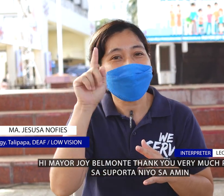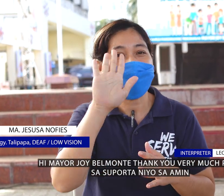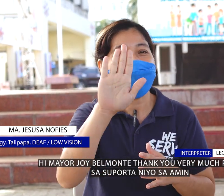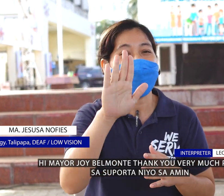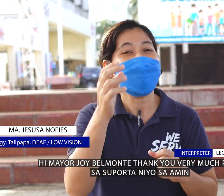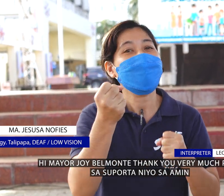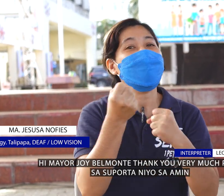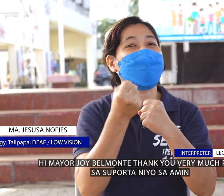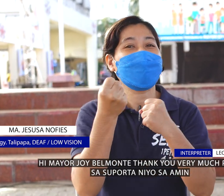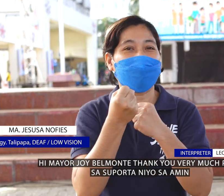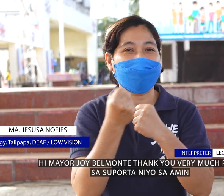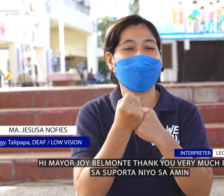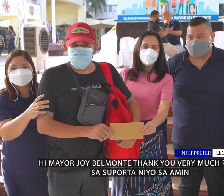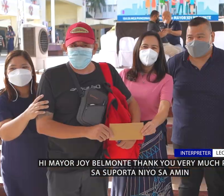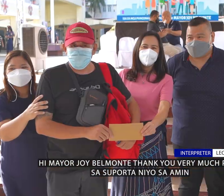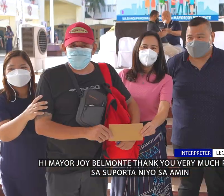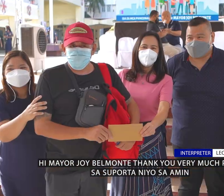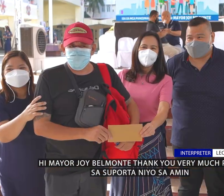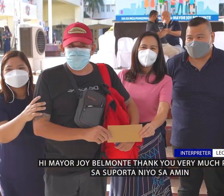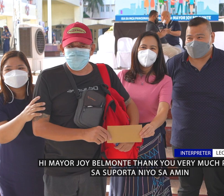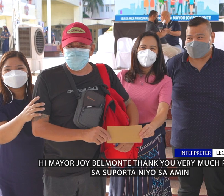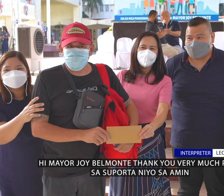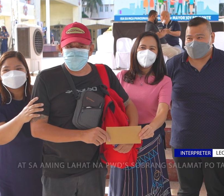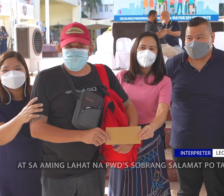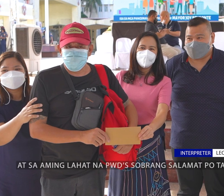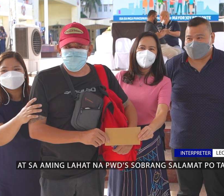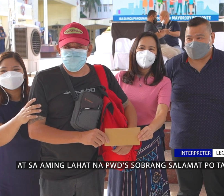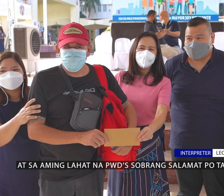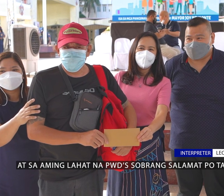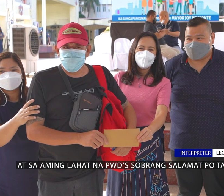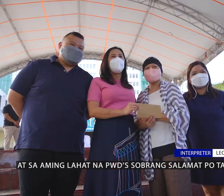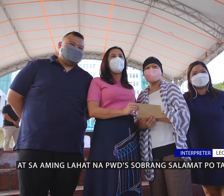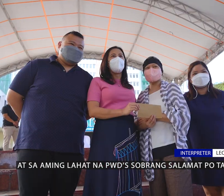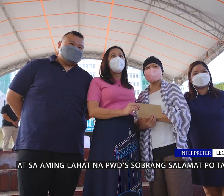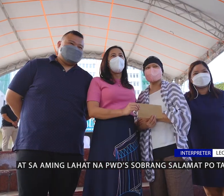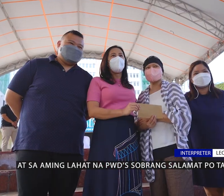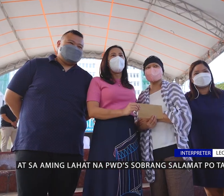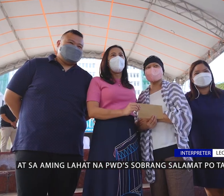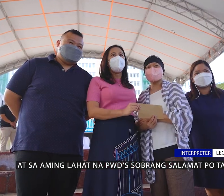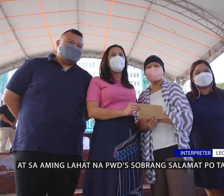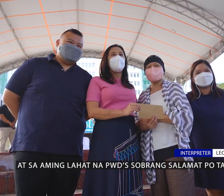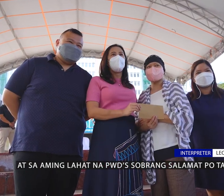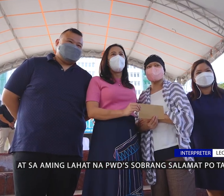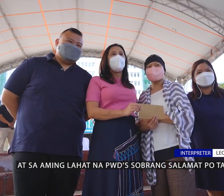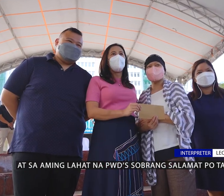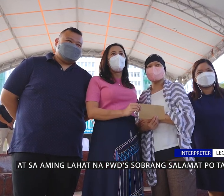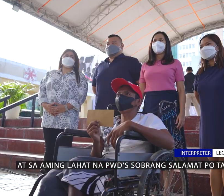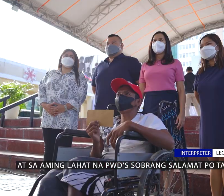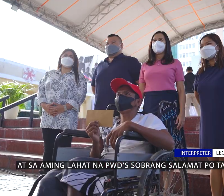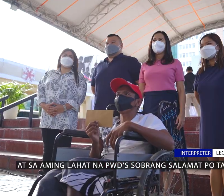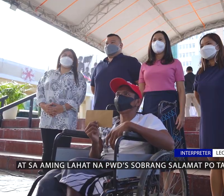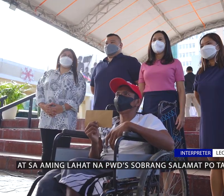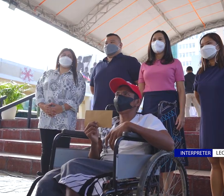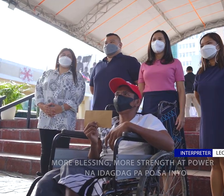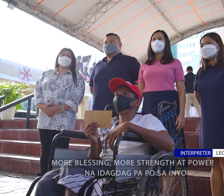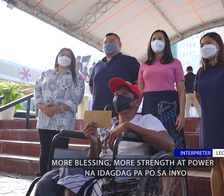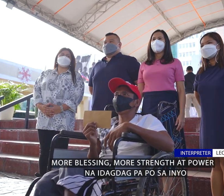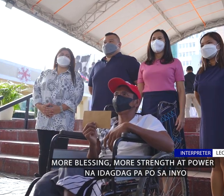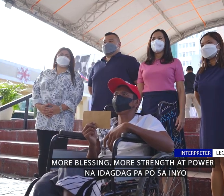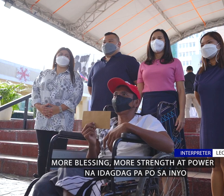you very much po sa supportan niyo sa amin. Sa aming lahat na PWD. Sobrang salamat po talaga. More blessing po,